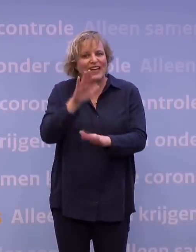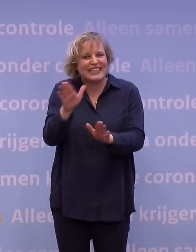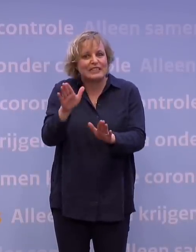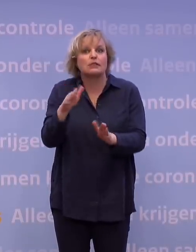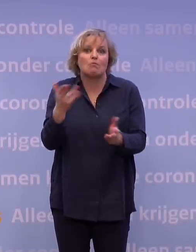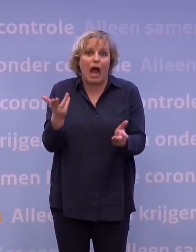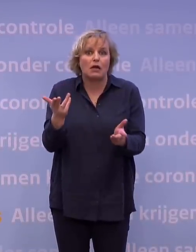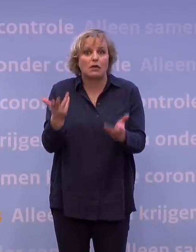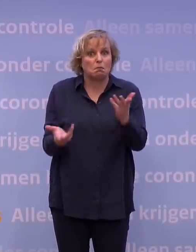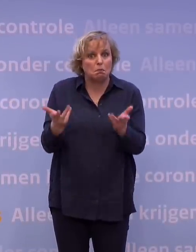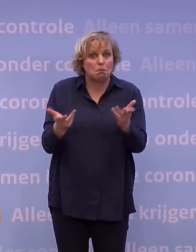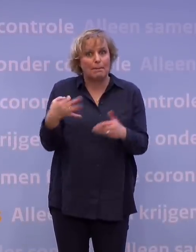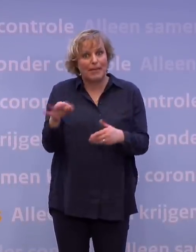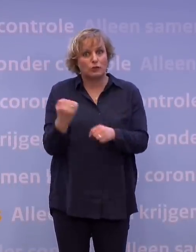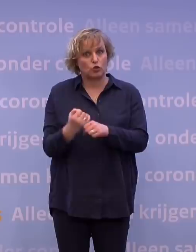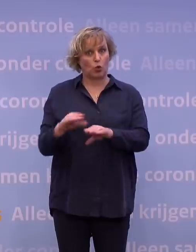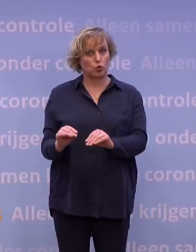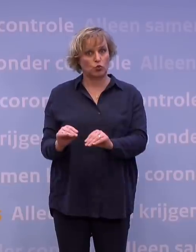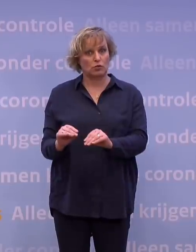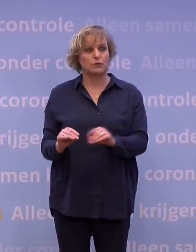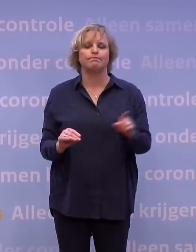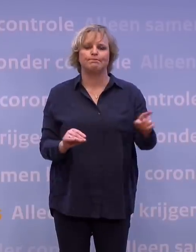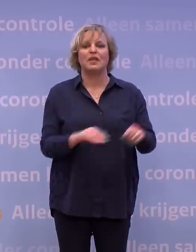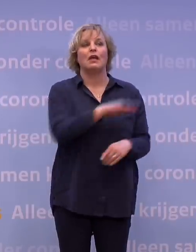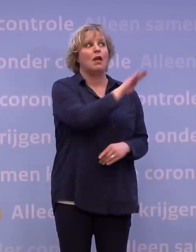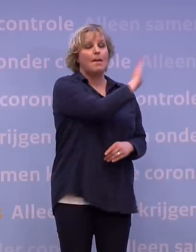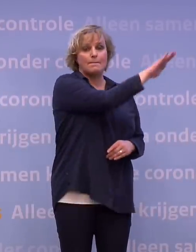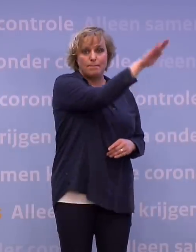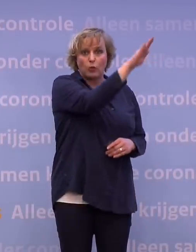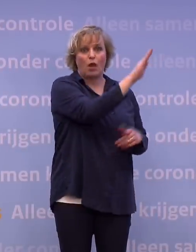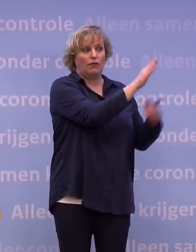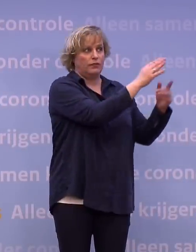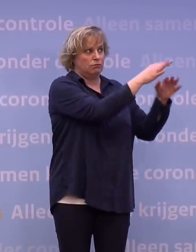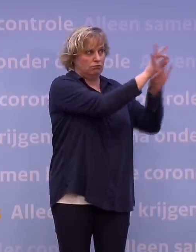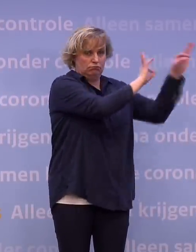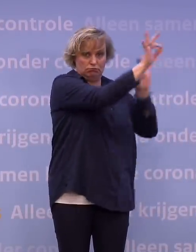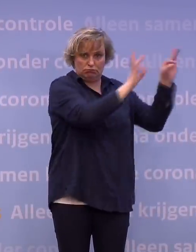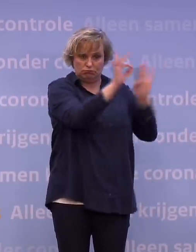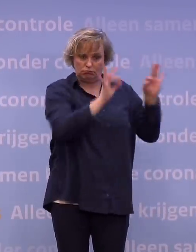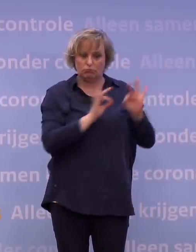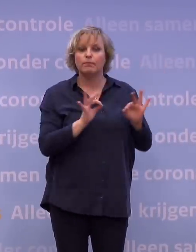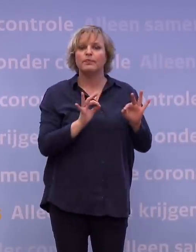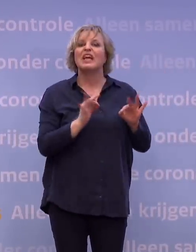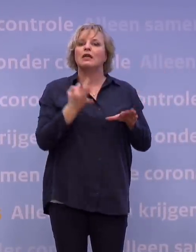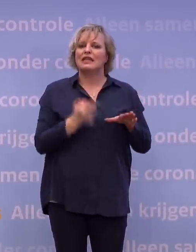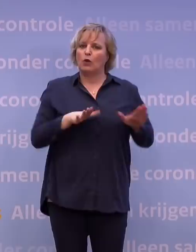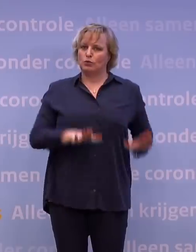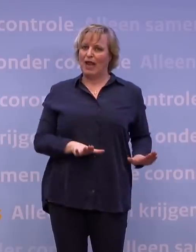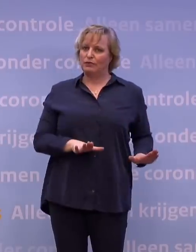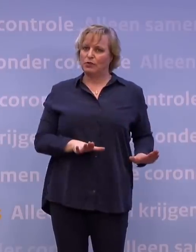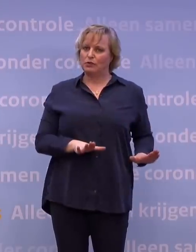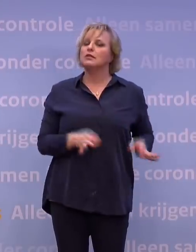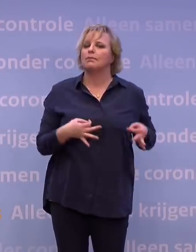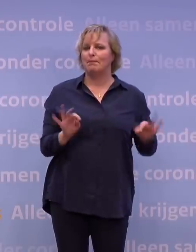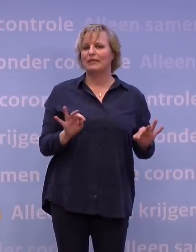nemen die zeker uit voorzorg, maar op basis van alles wat er vanuit het buitenland wordt gerapporteerd, weten we wel degelijk dat stay-at-home orders, dat die